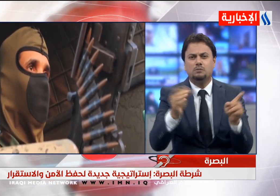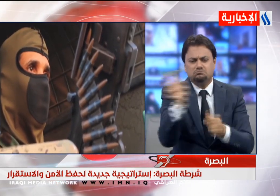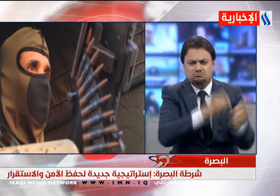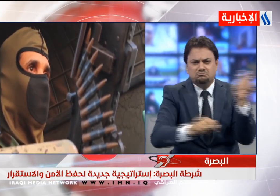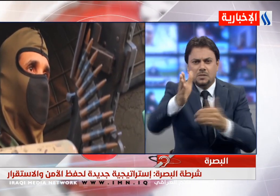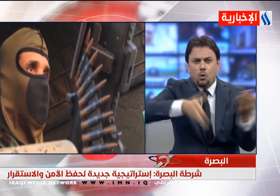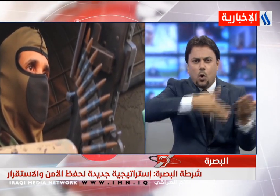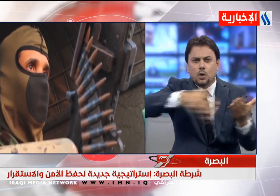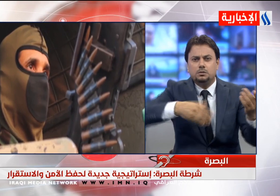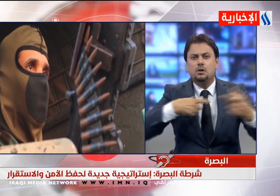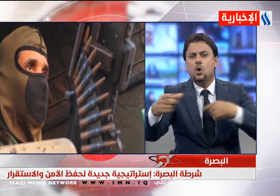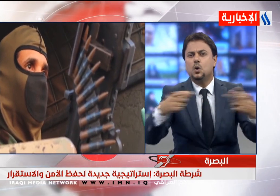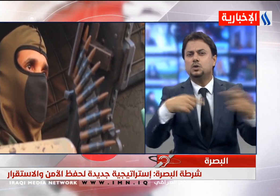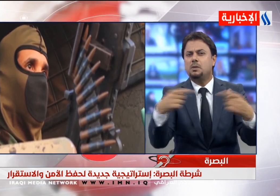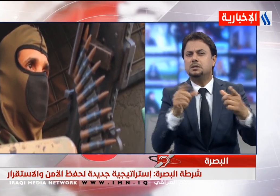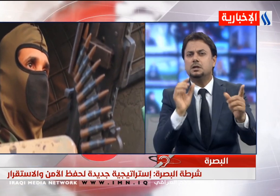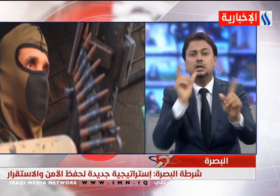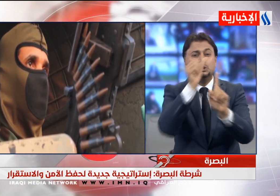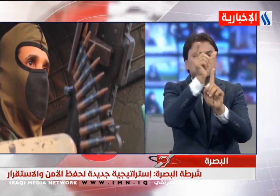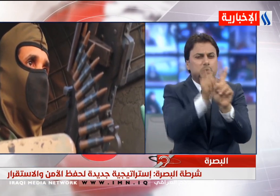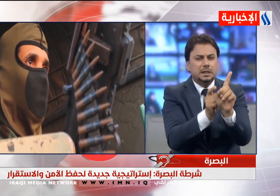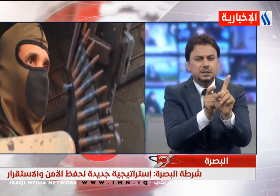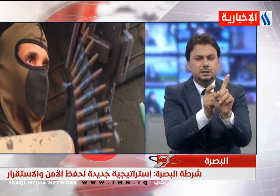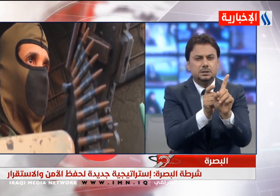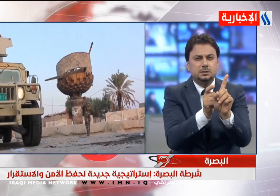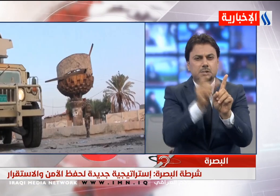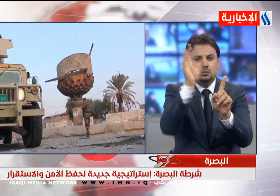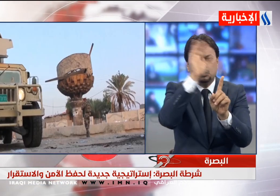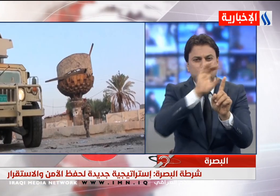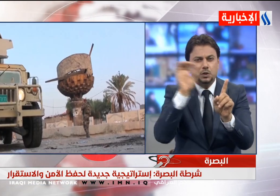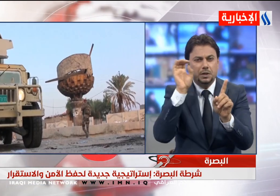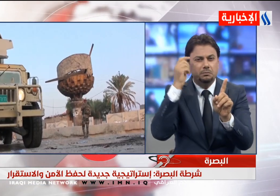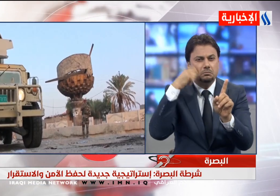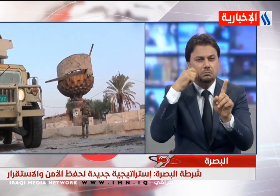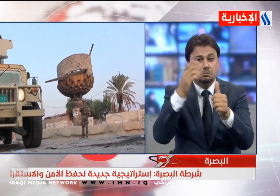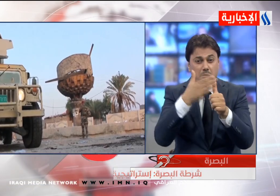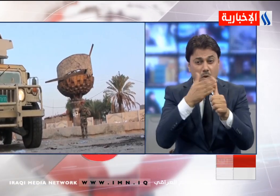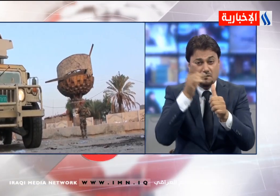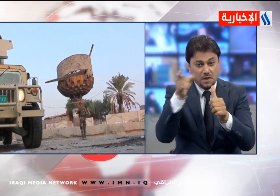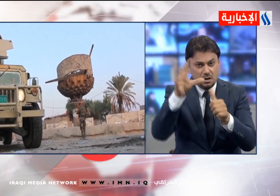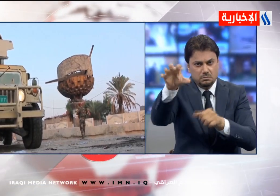النوعية لهذه الجريمة والأشخاص المجرمين النوعين